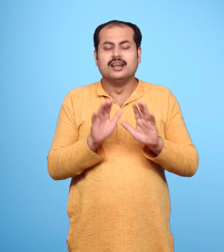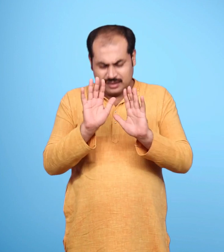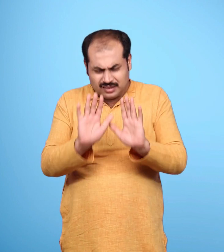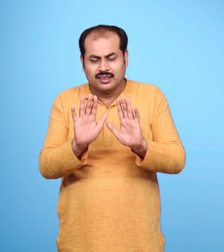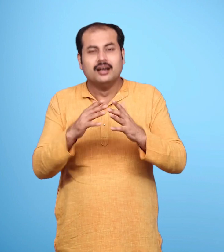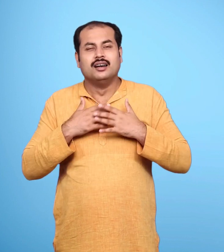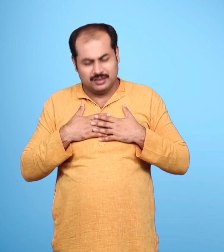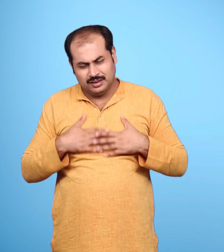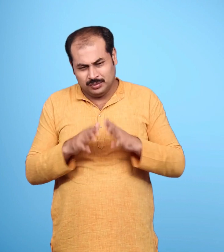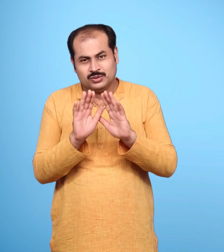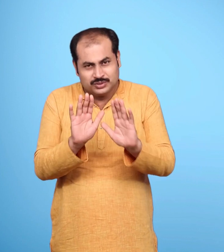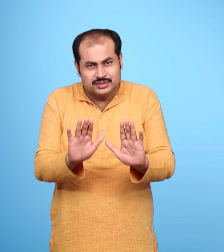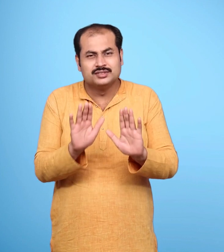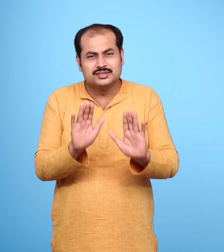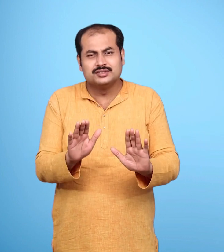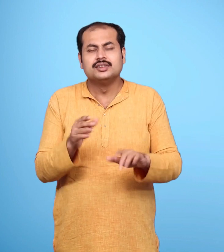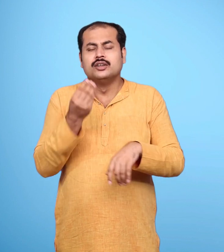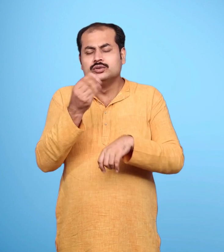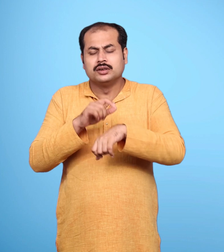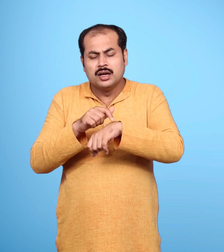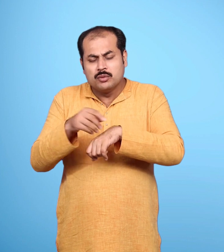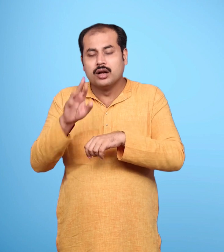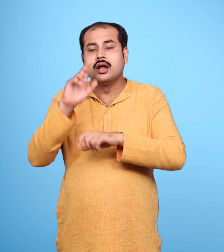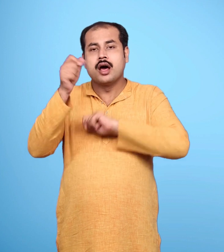आप निश्चिंत रहें भाई राम जल्दी ही आते होंगे